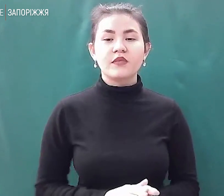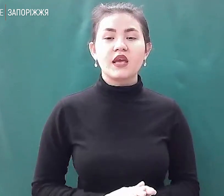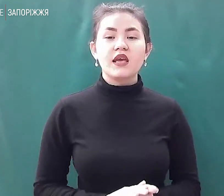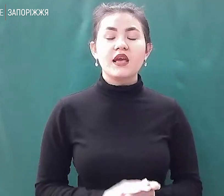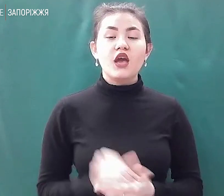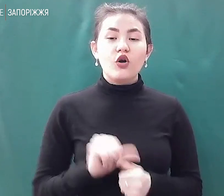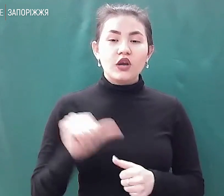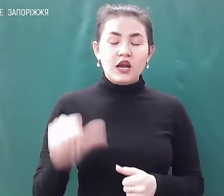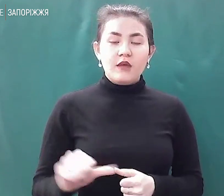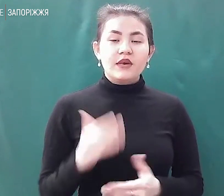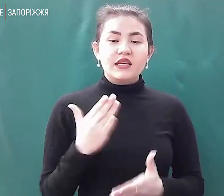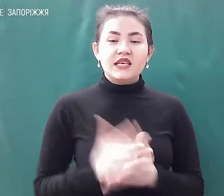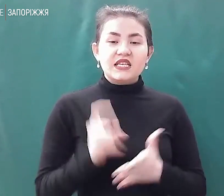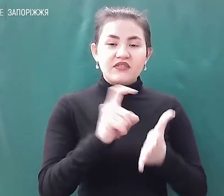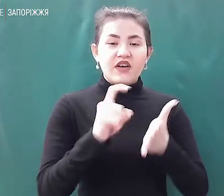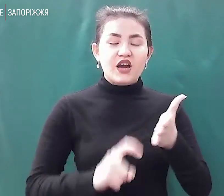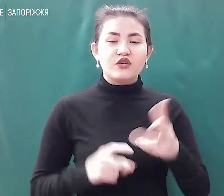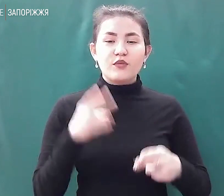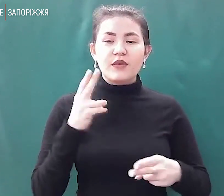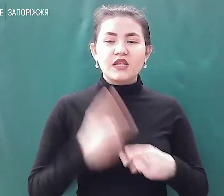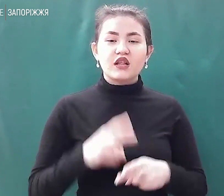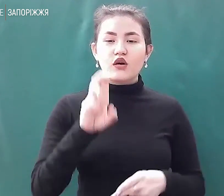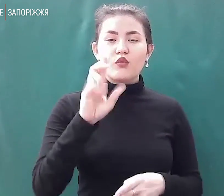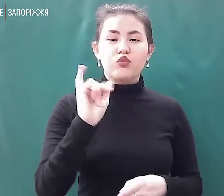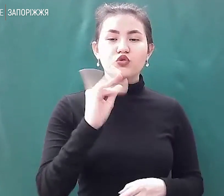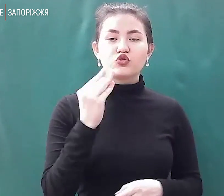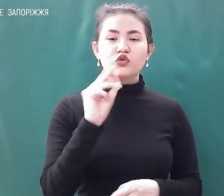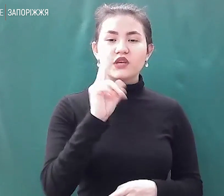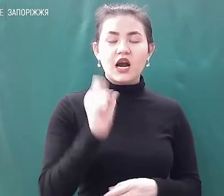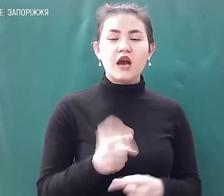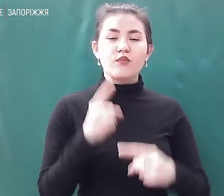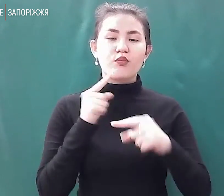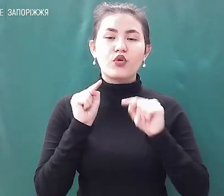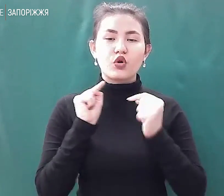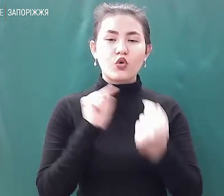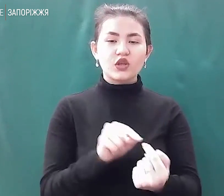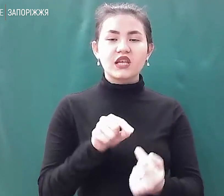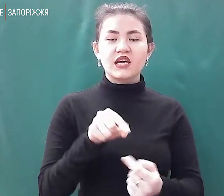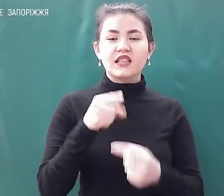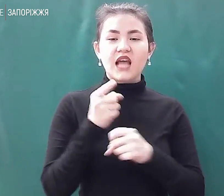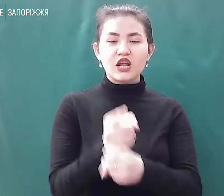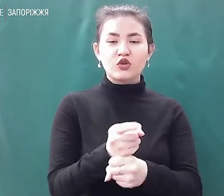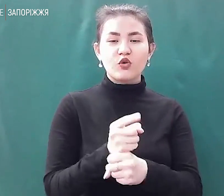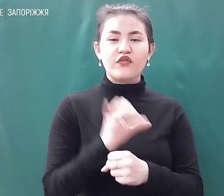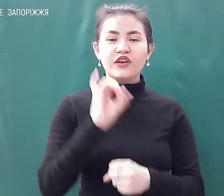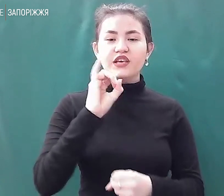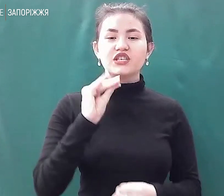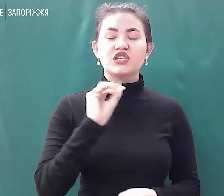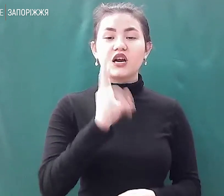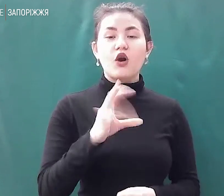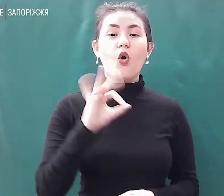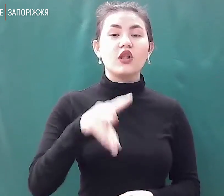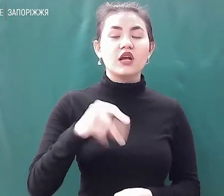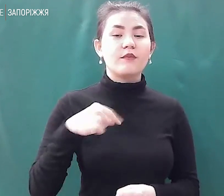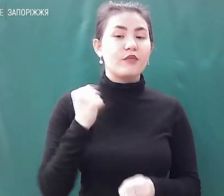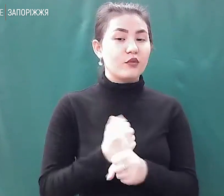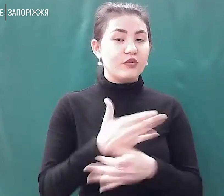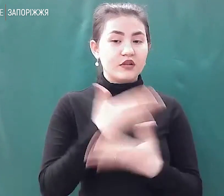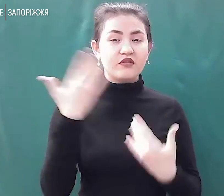де зварюють металеві буржуйки та протитанкові їжаки. Наприклад, Олег безробітний, до цього зварювальником не працював. Поруч з ним